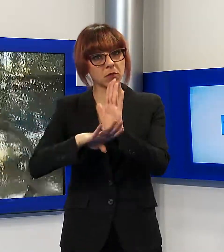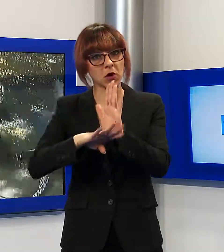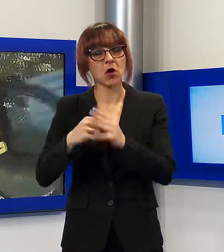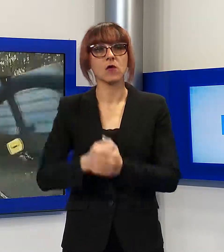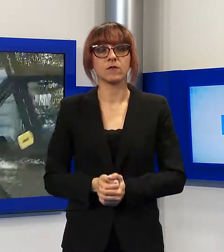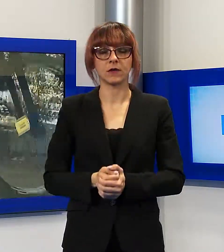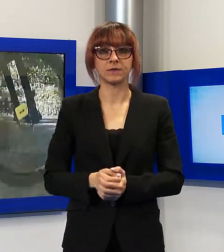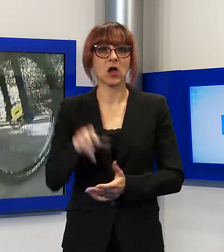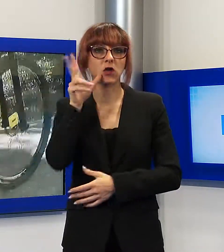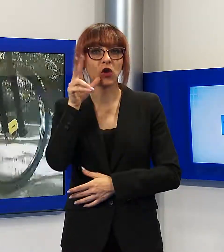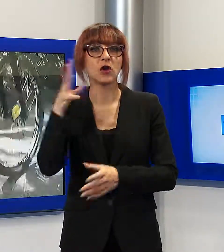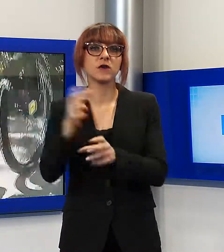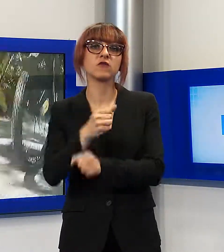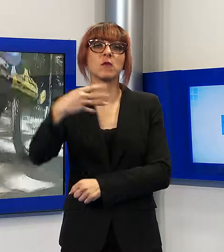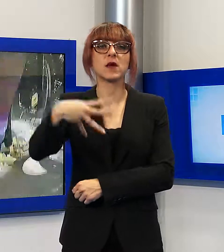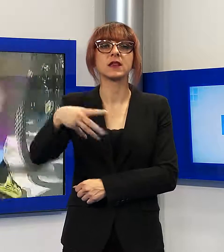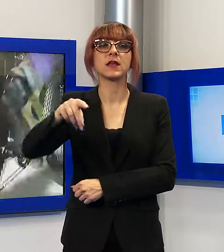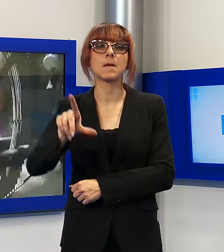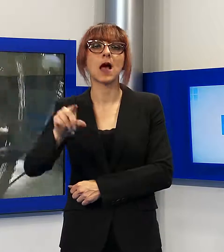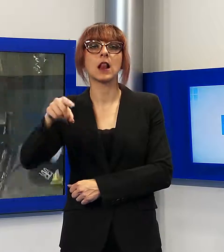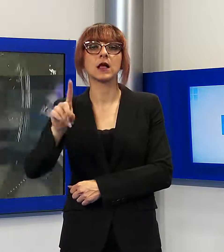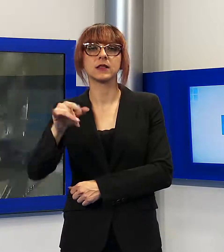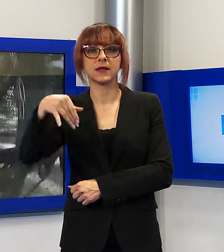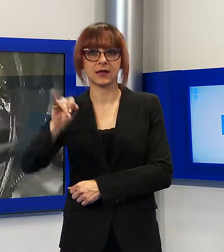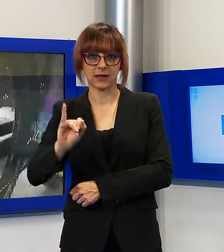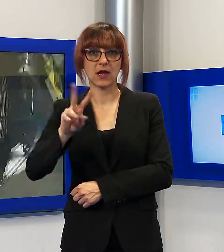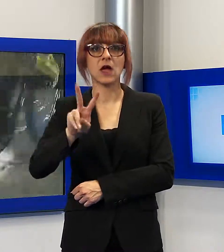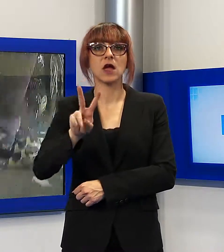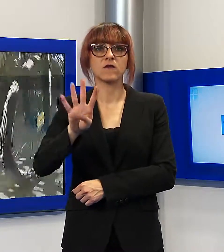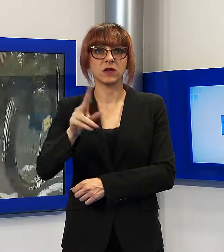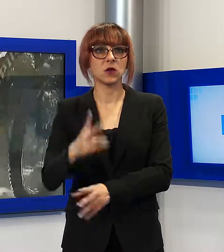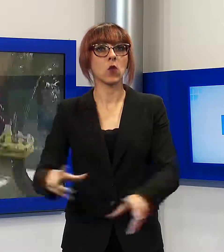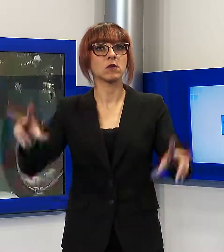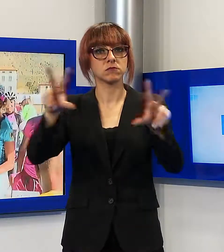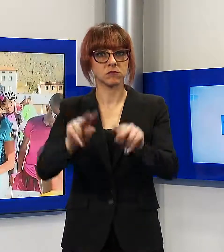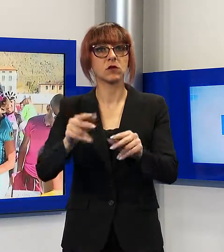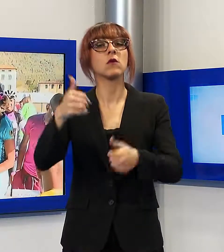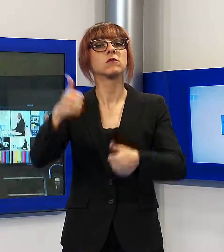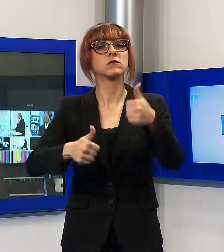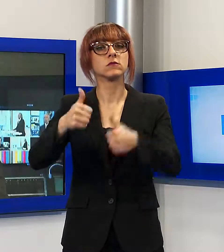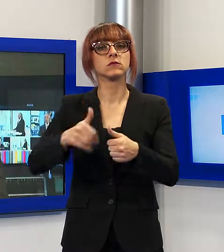femminile vince Martina Paladini, il 24 si replica sull'alto piano delle Pizzorre.